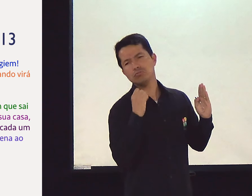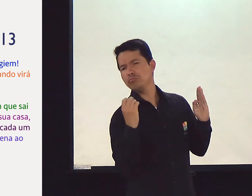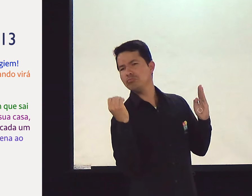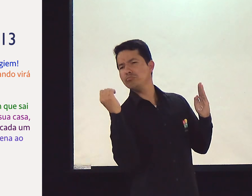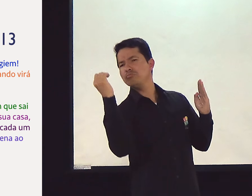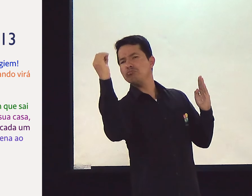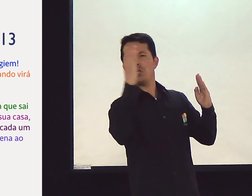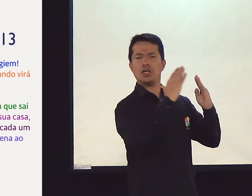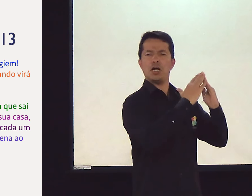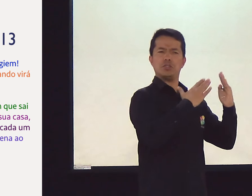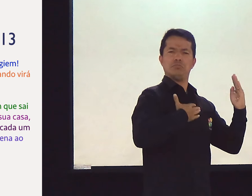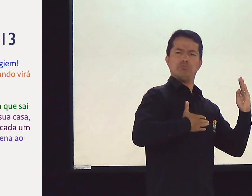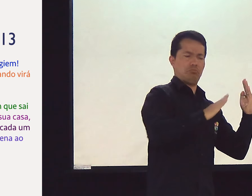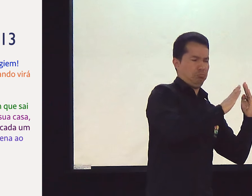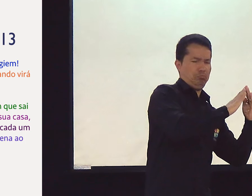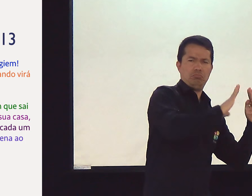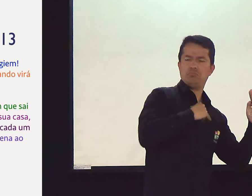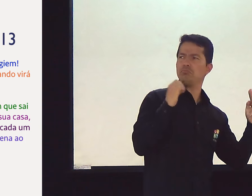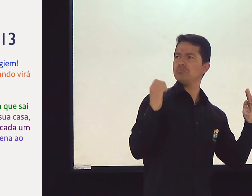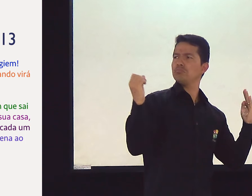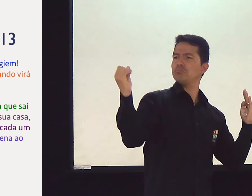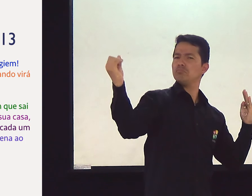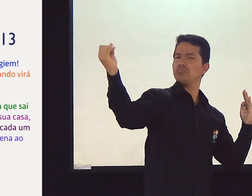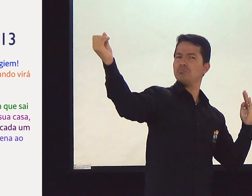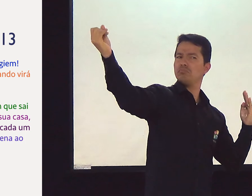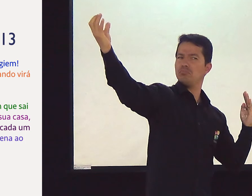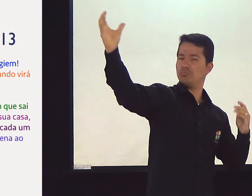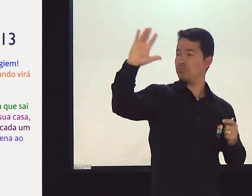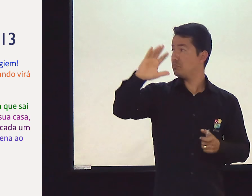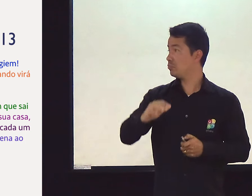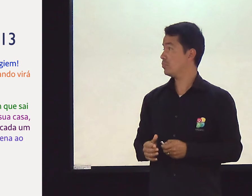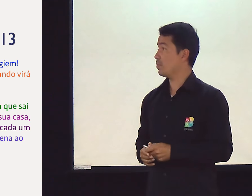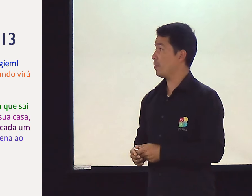Deixa ali. Tranca a casa. Deixa ali. Está arrumadinha. E parte de viagem.